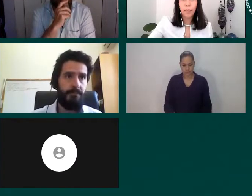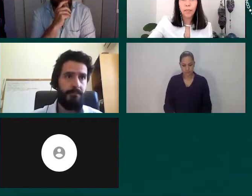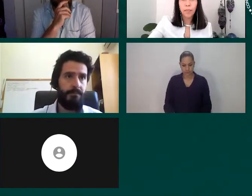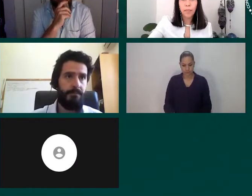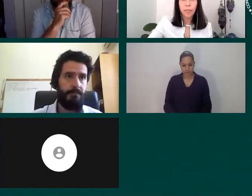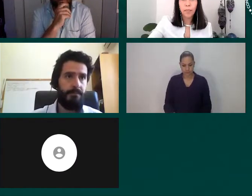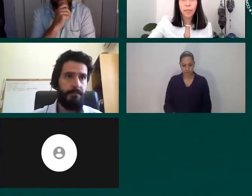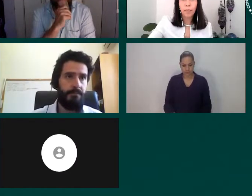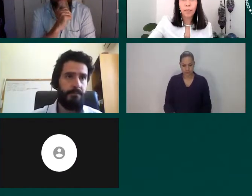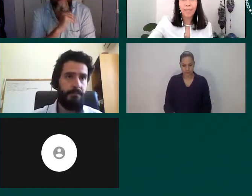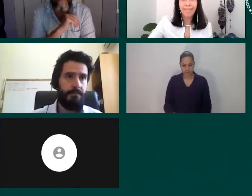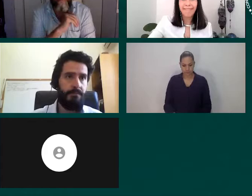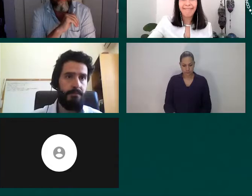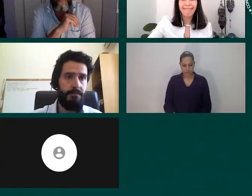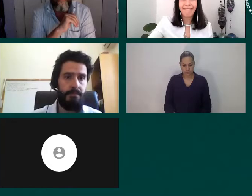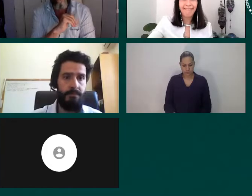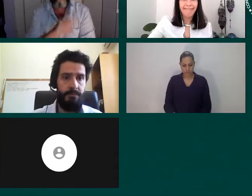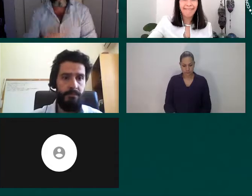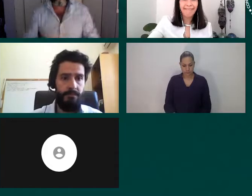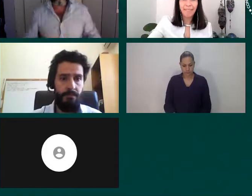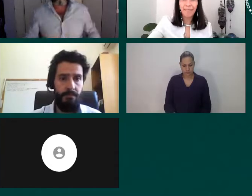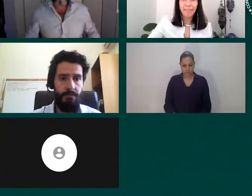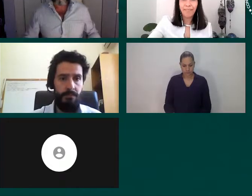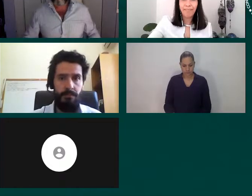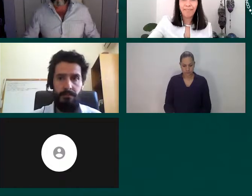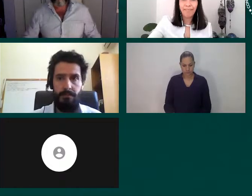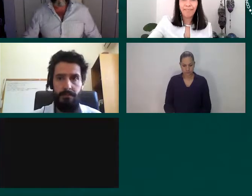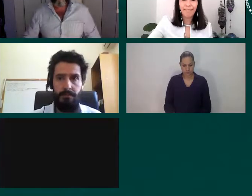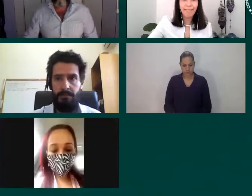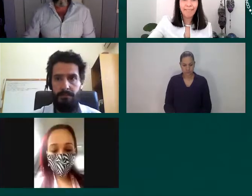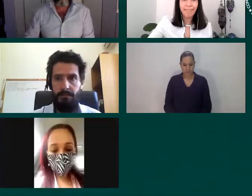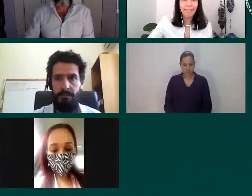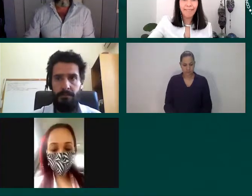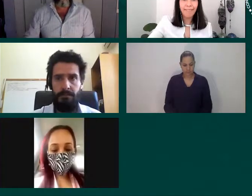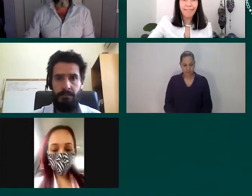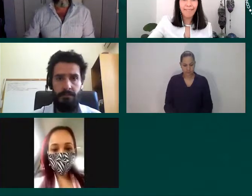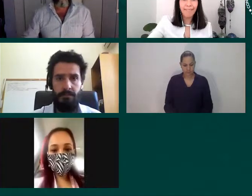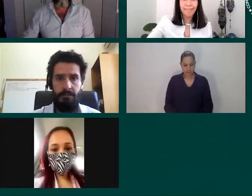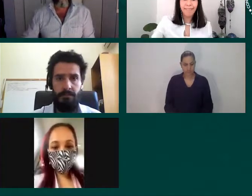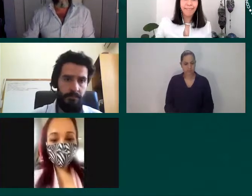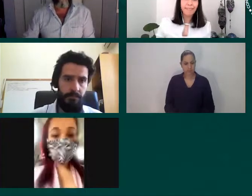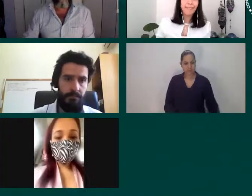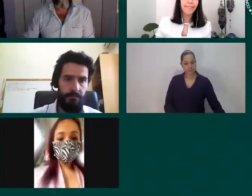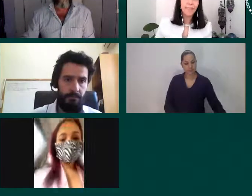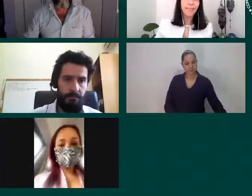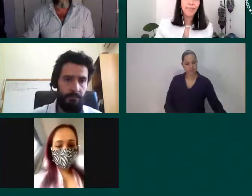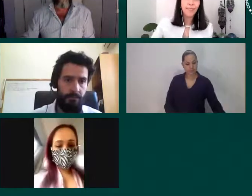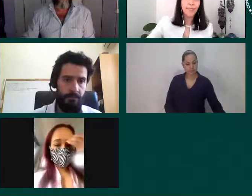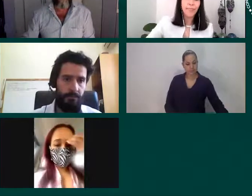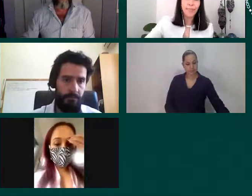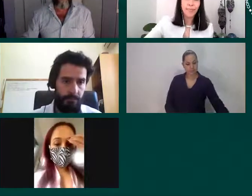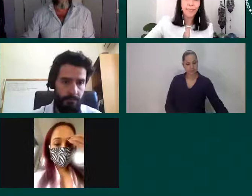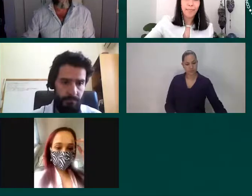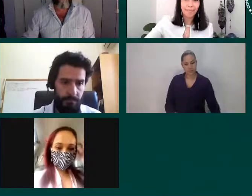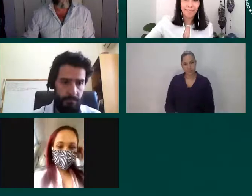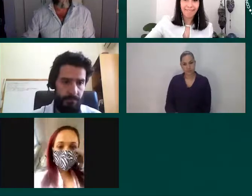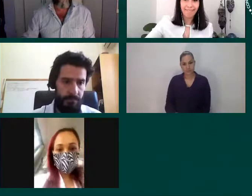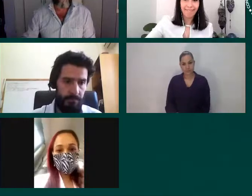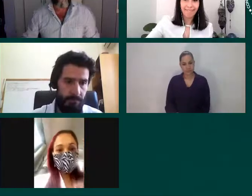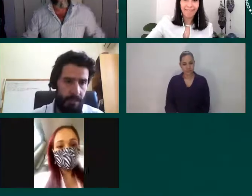bien pues ya estamos en vivo si les parece damos un par de minutos en lo que se conectan